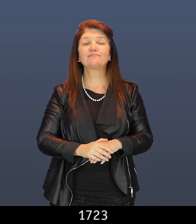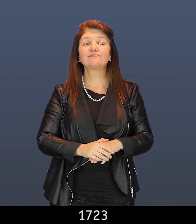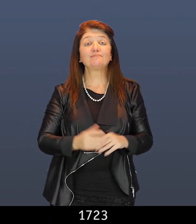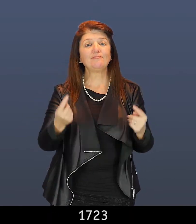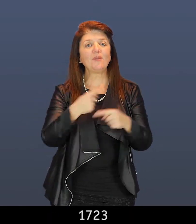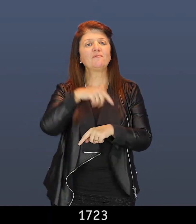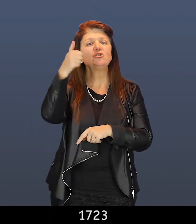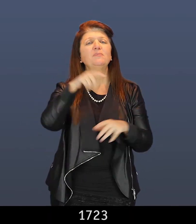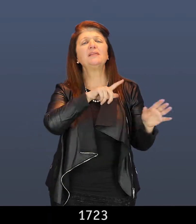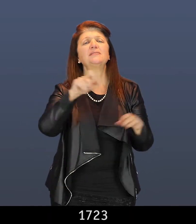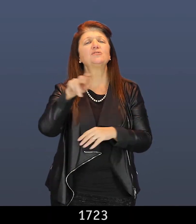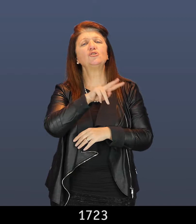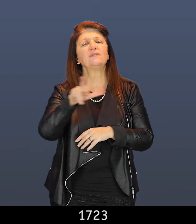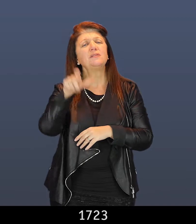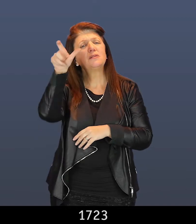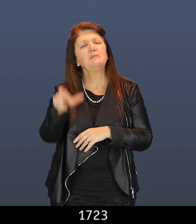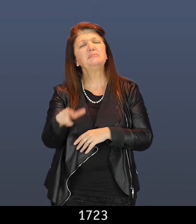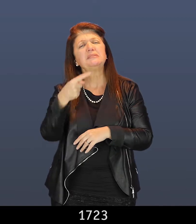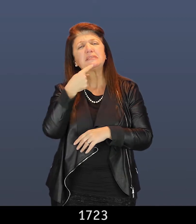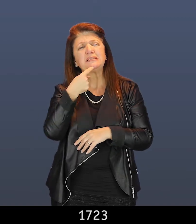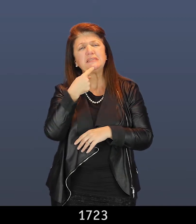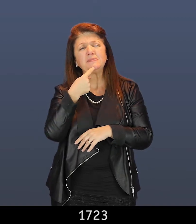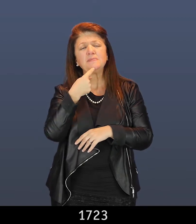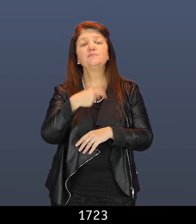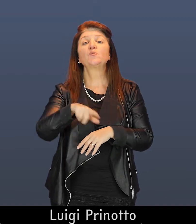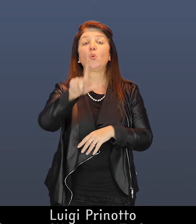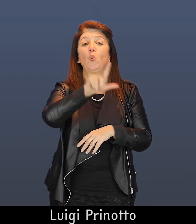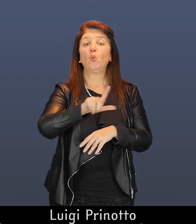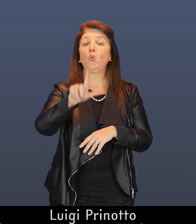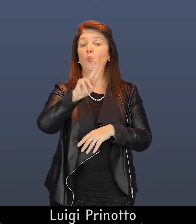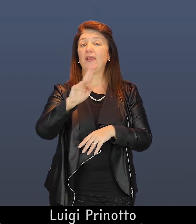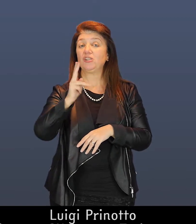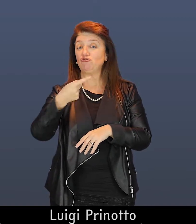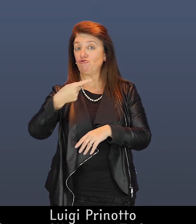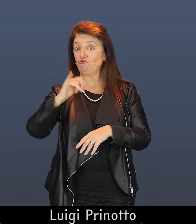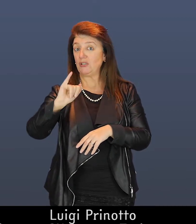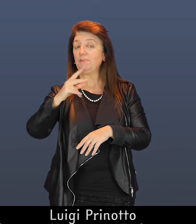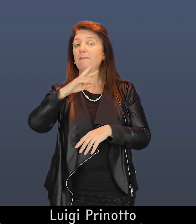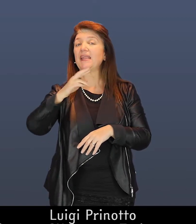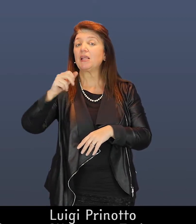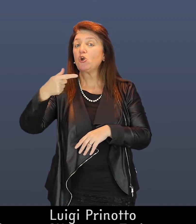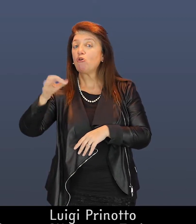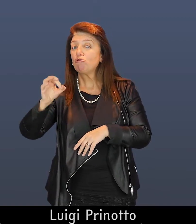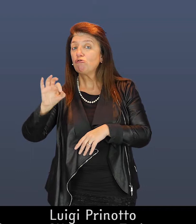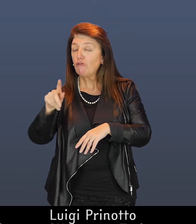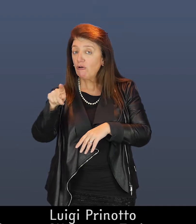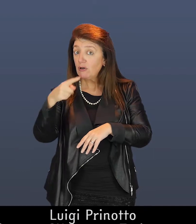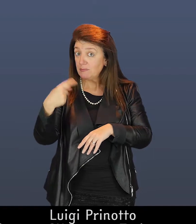1723 Luigi Prinotto, Cissone, Cuneo 1685,